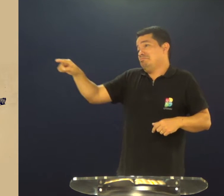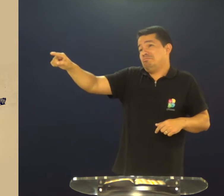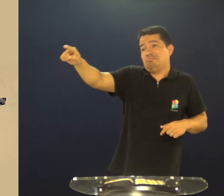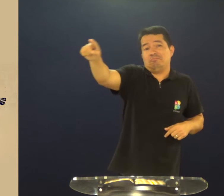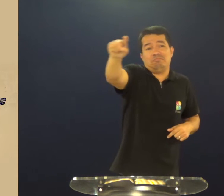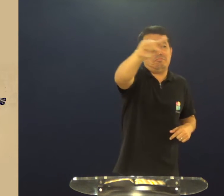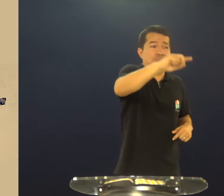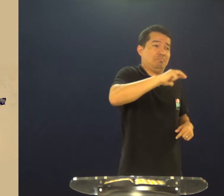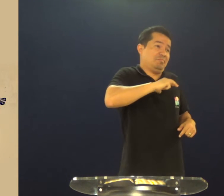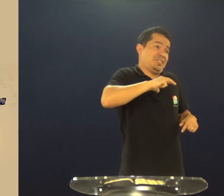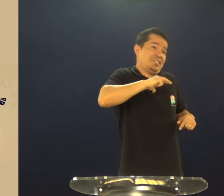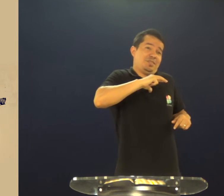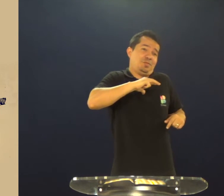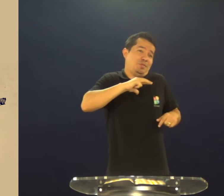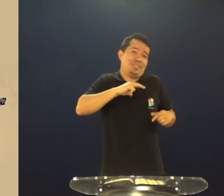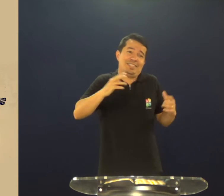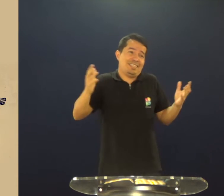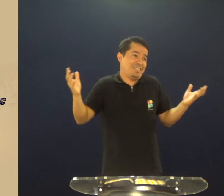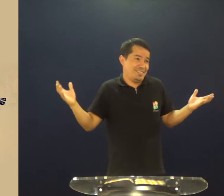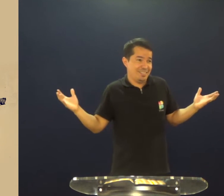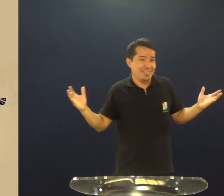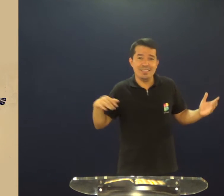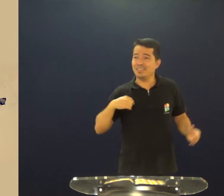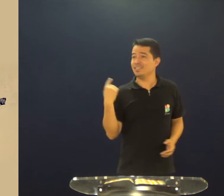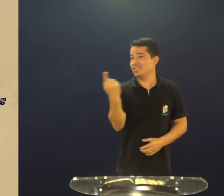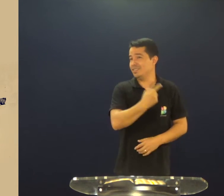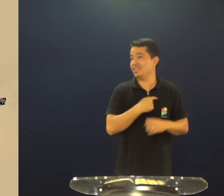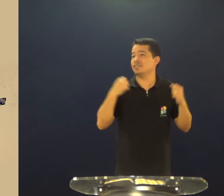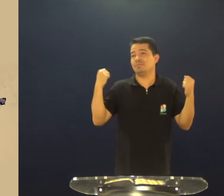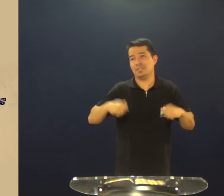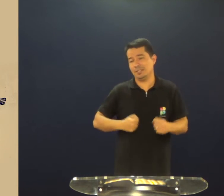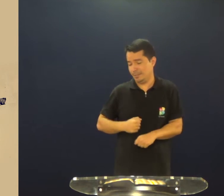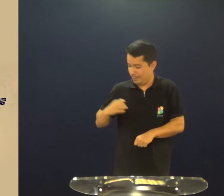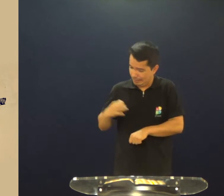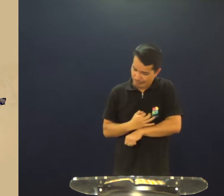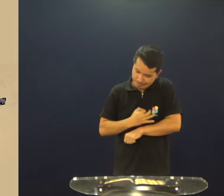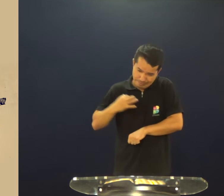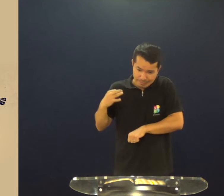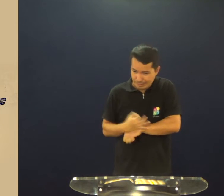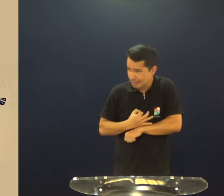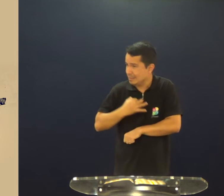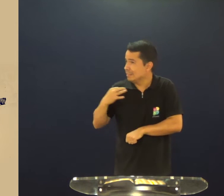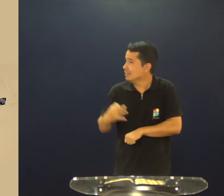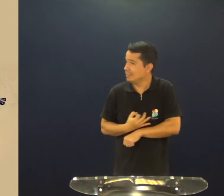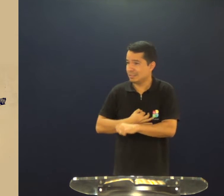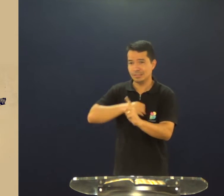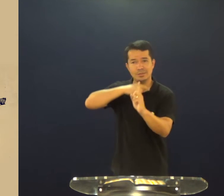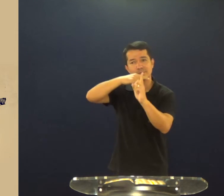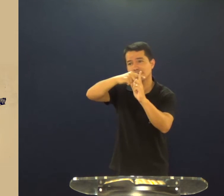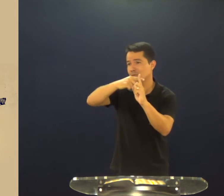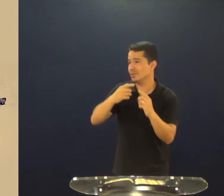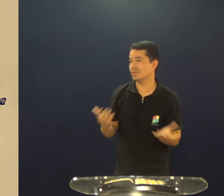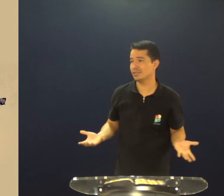Eu e você, particular, temos a nossa cruz, precisamos suportá-la,